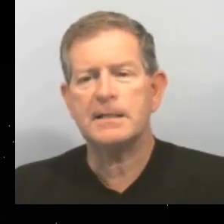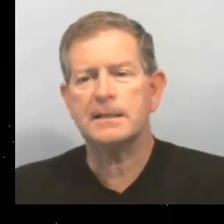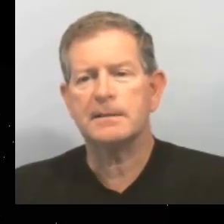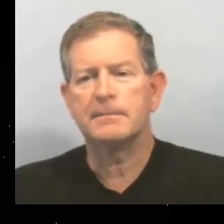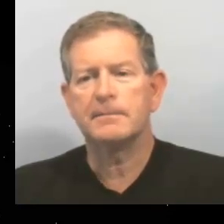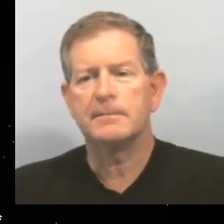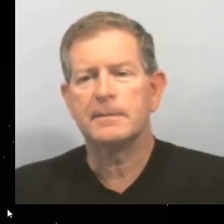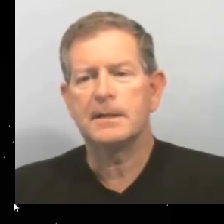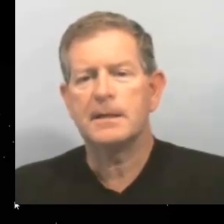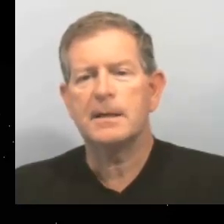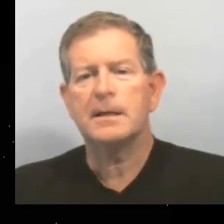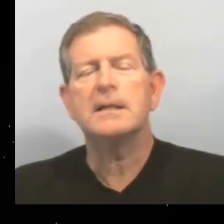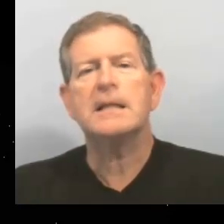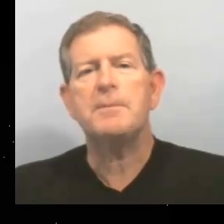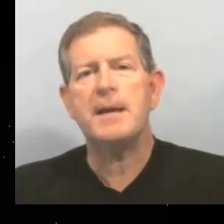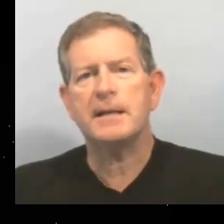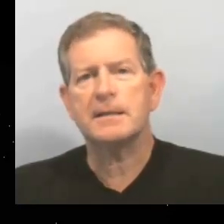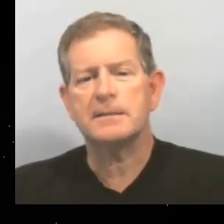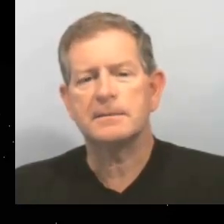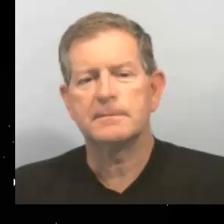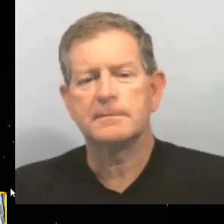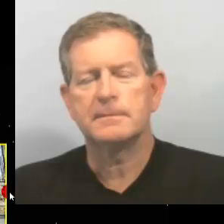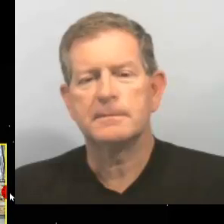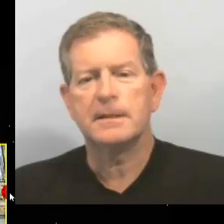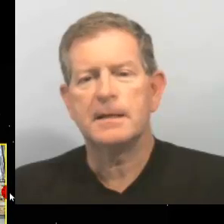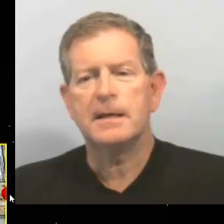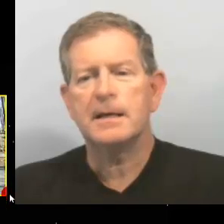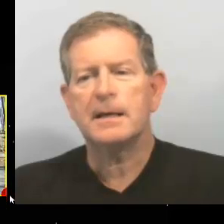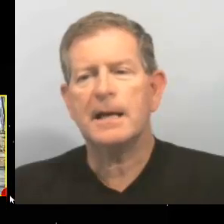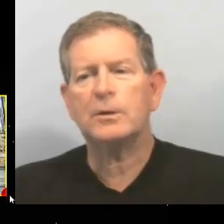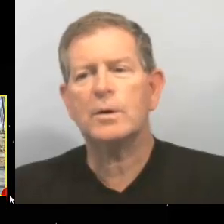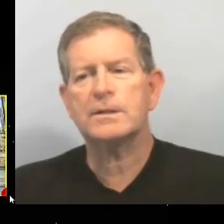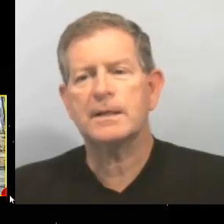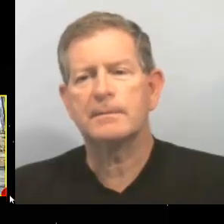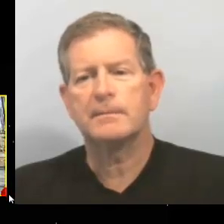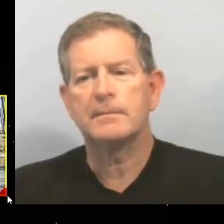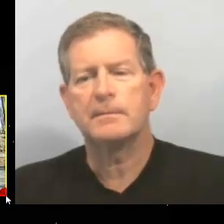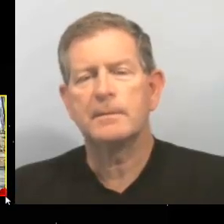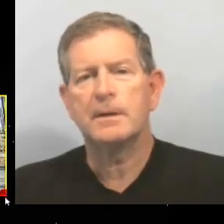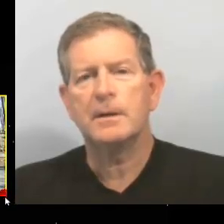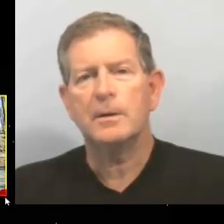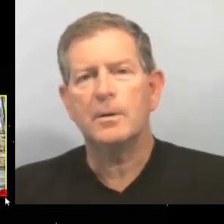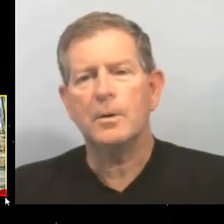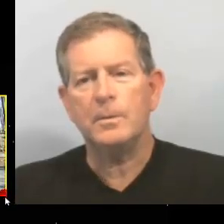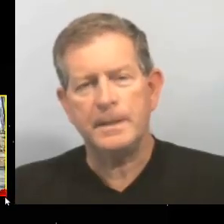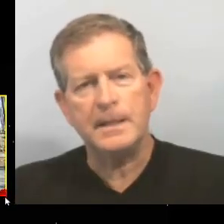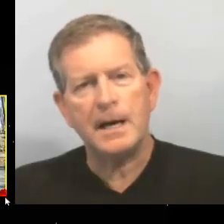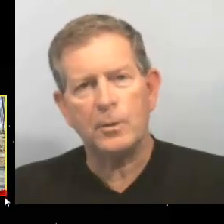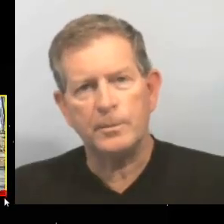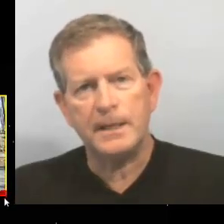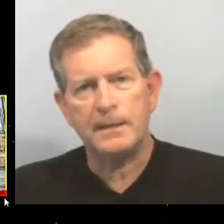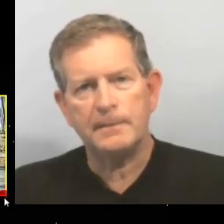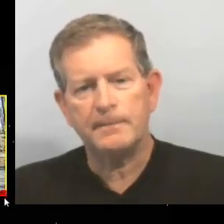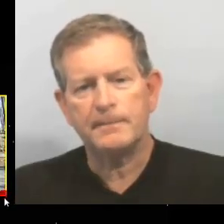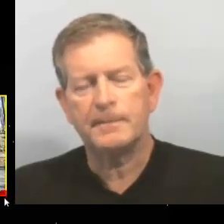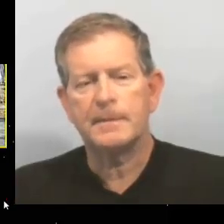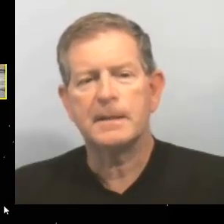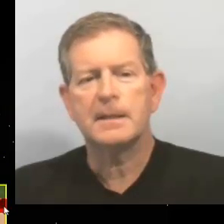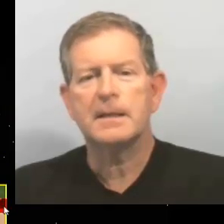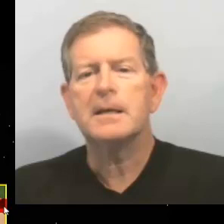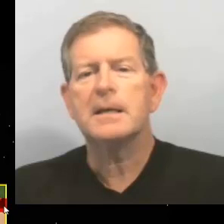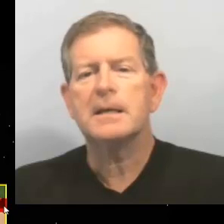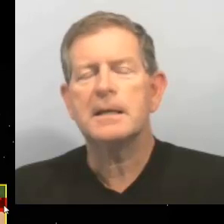13. ¿Te peinas? 14. ¿Olvida al hombre?